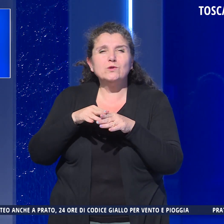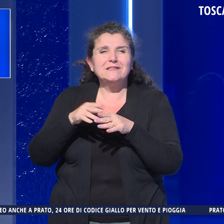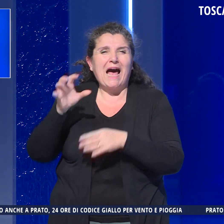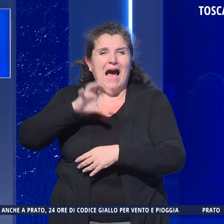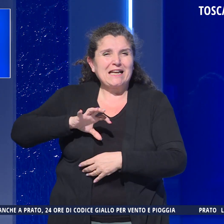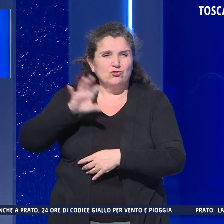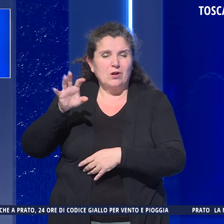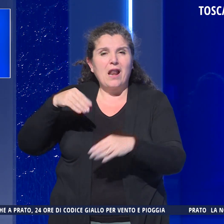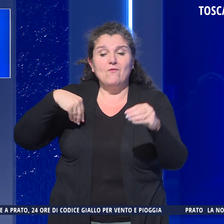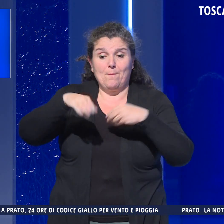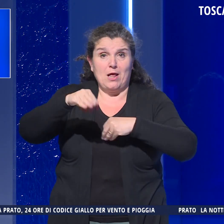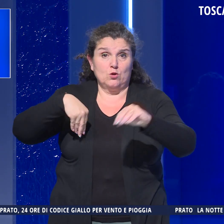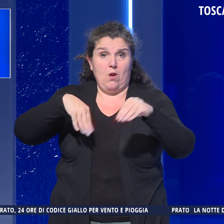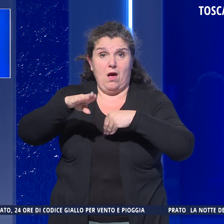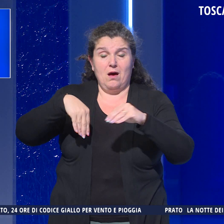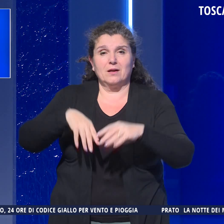pendolare.